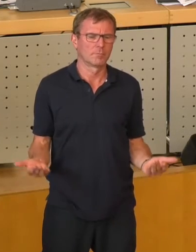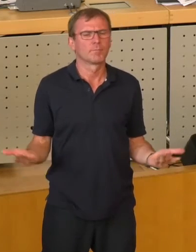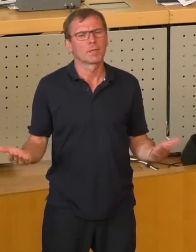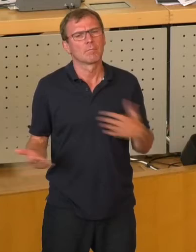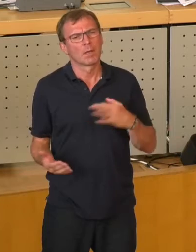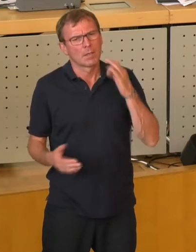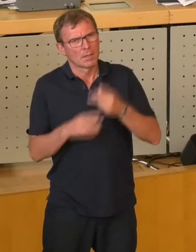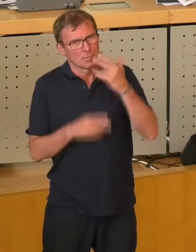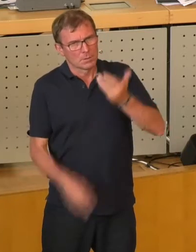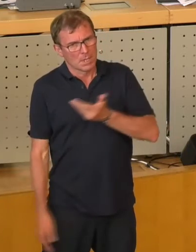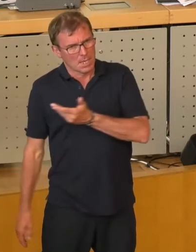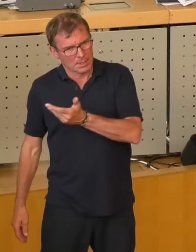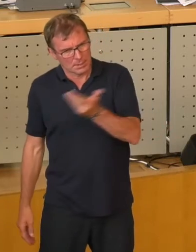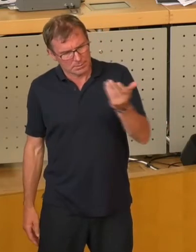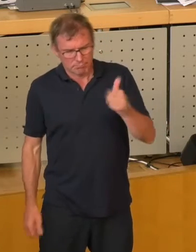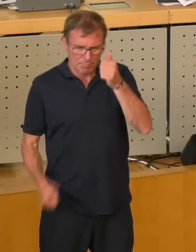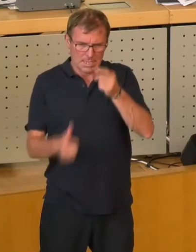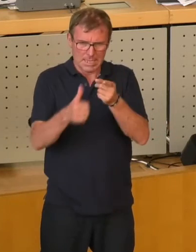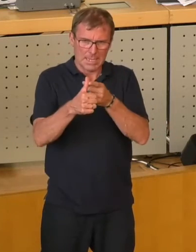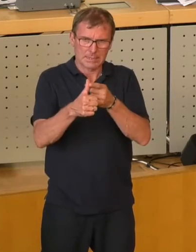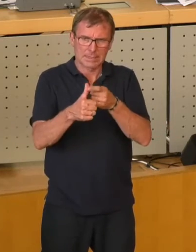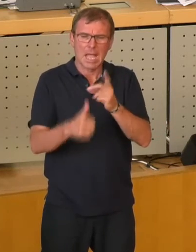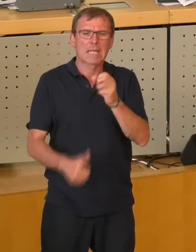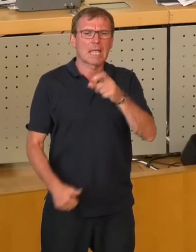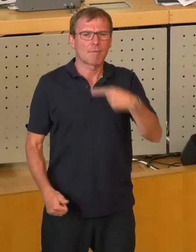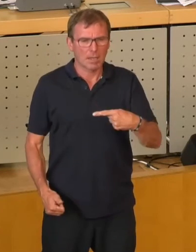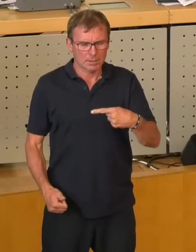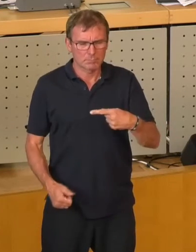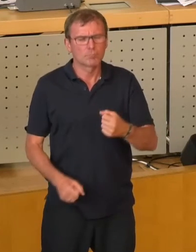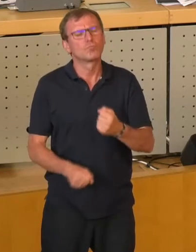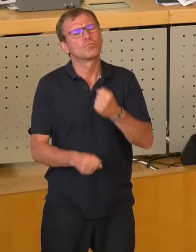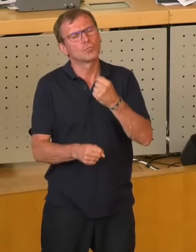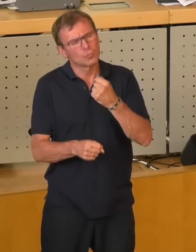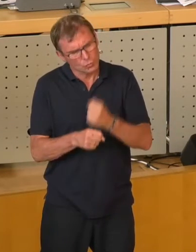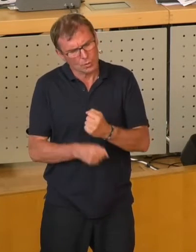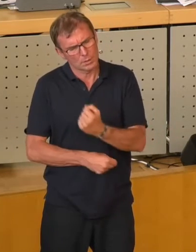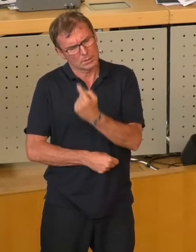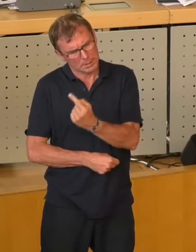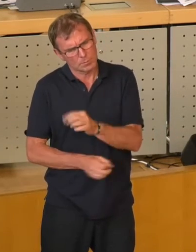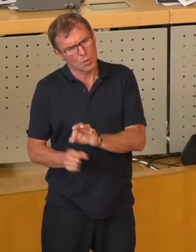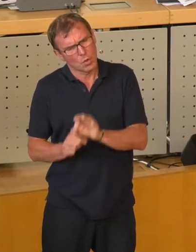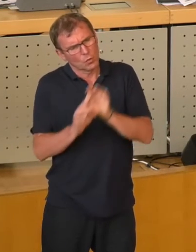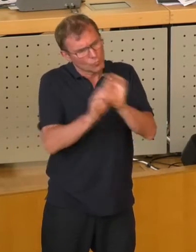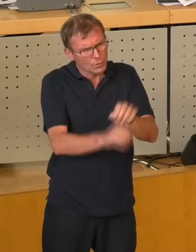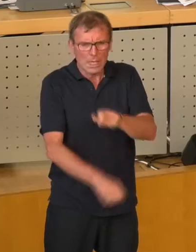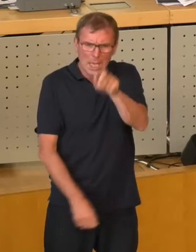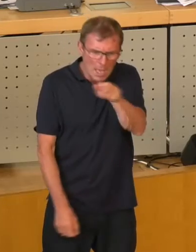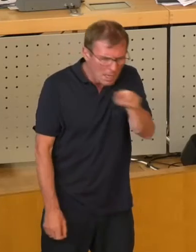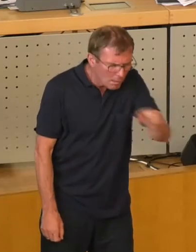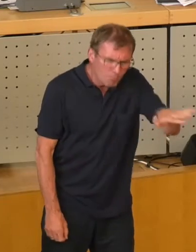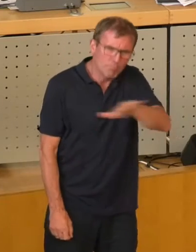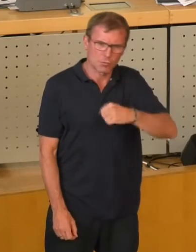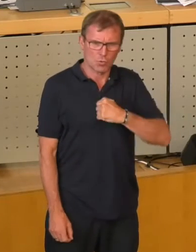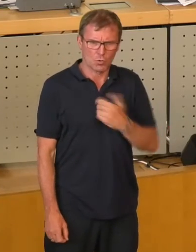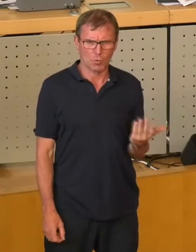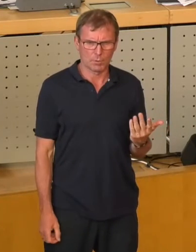Meine Damen und Herren, erstens also, die Drehwag sollte sich wirklich um die Menschen kümmern, um die Bürger,